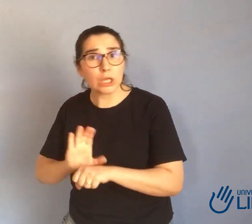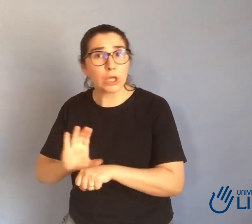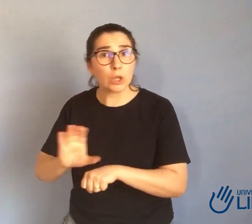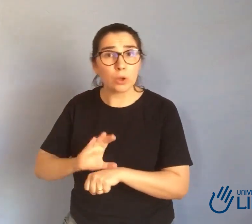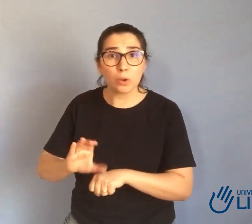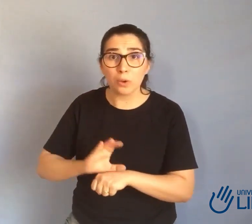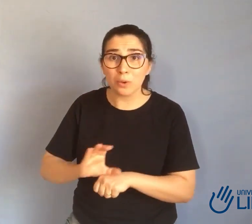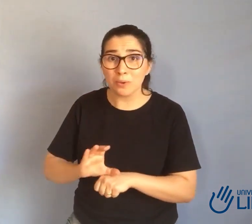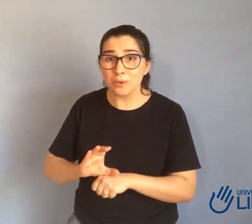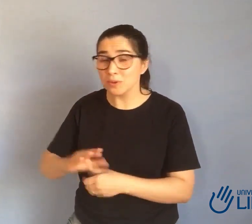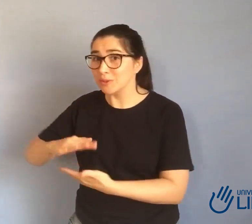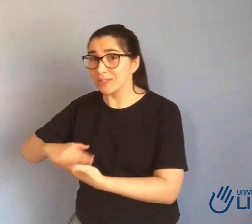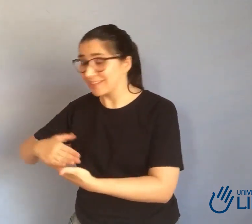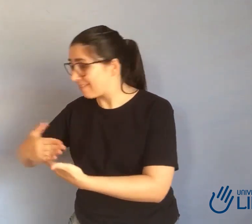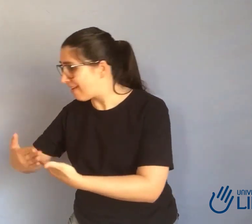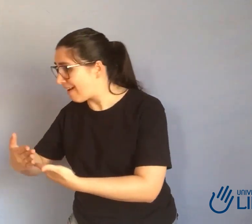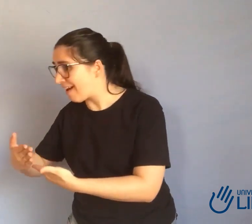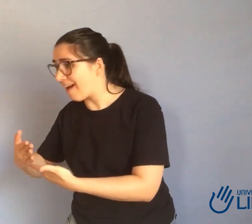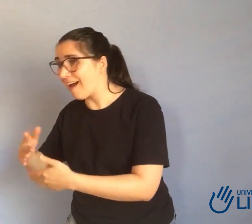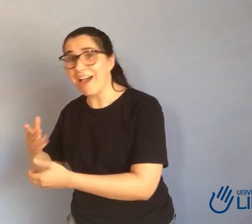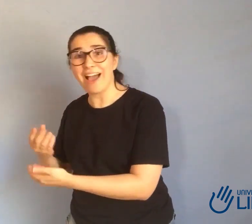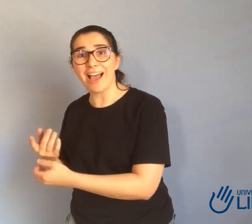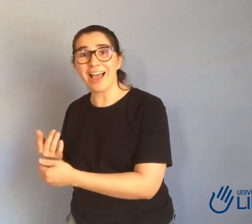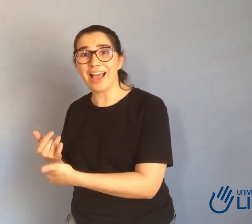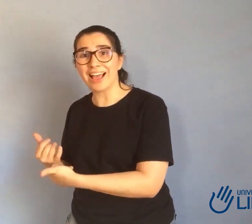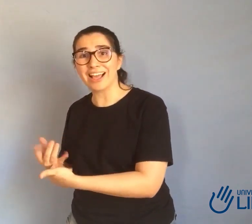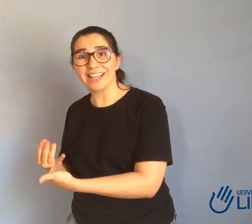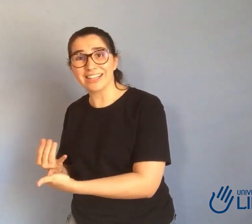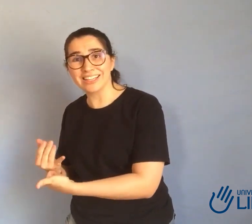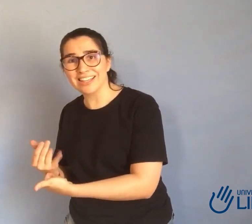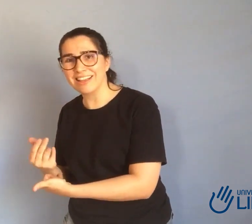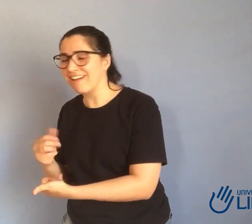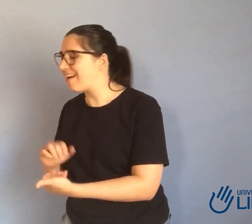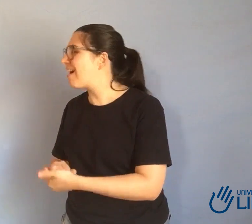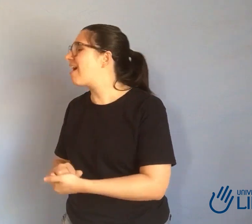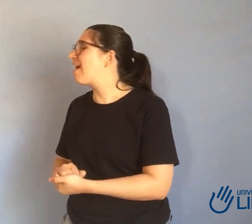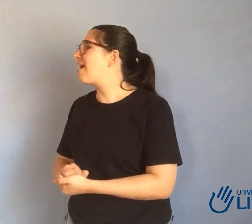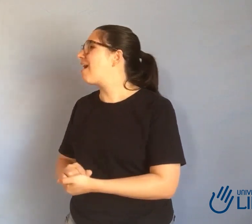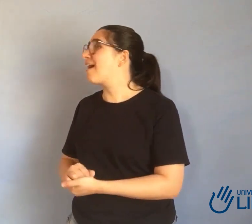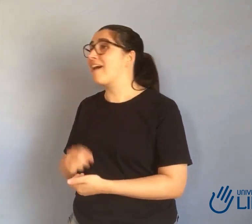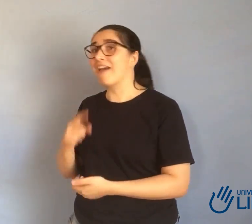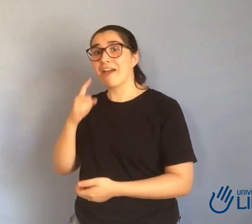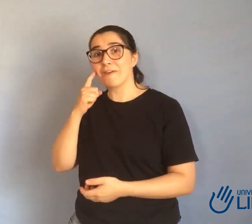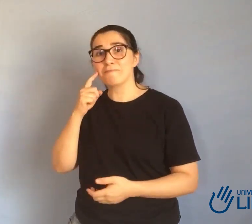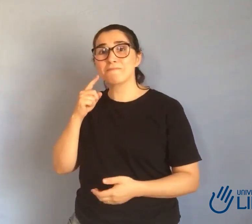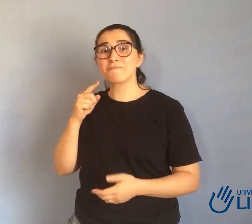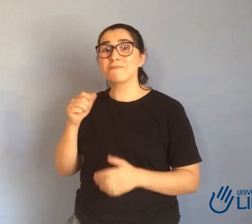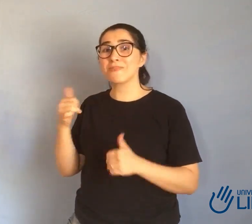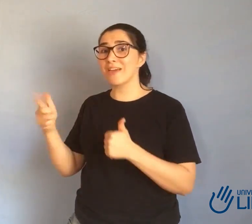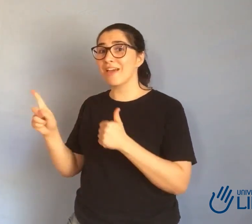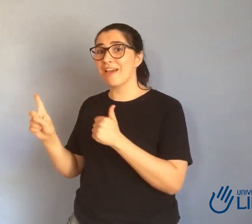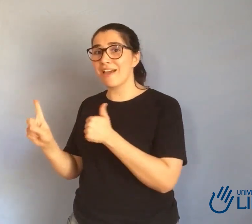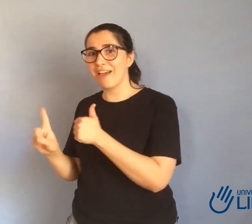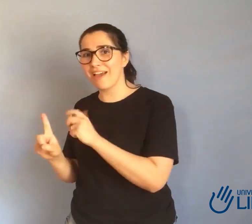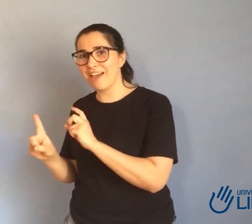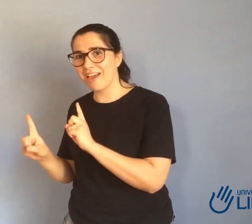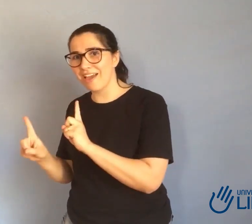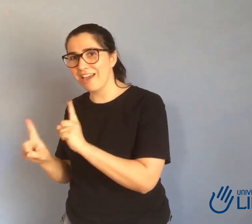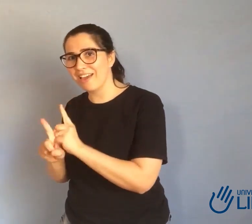grávida e ficava difícil para mim ficar me deslocando para o cursinho a todo momento. E eu